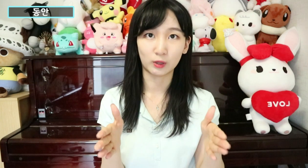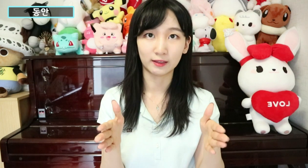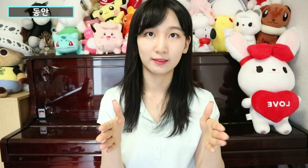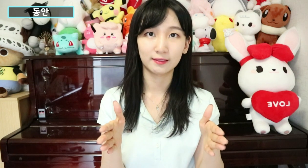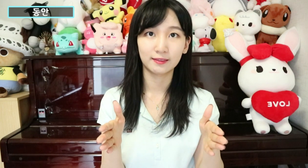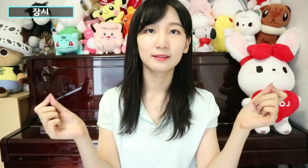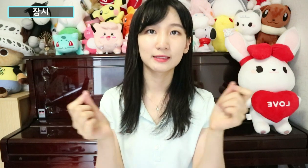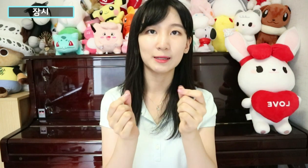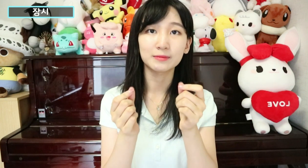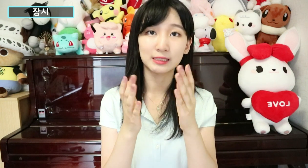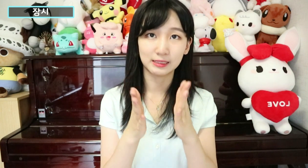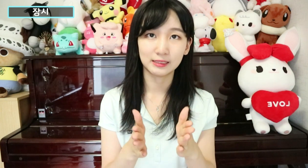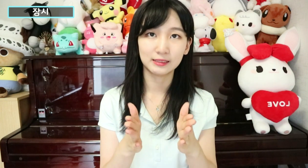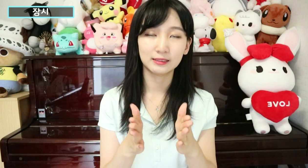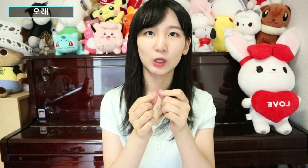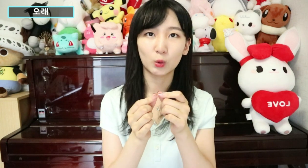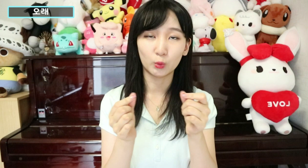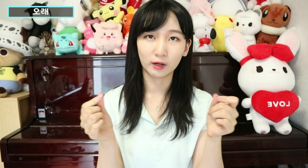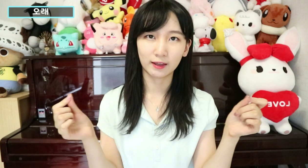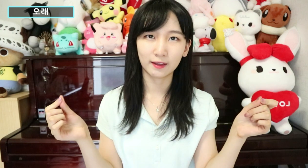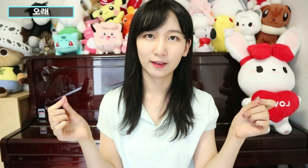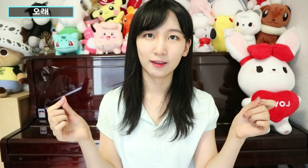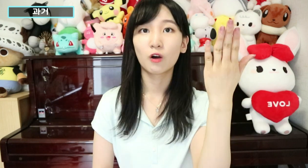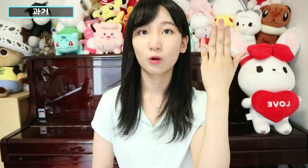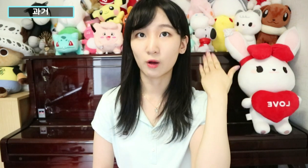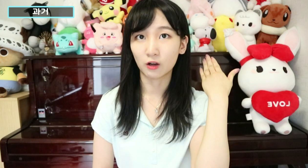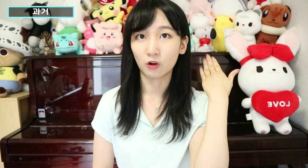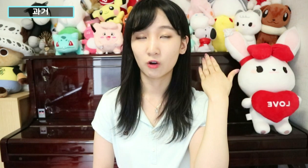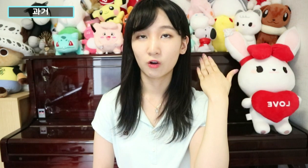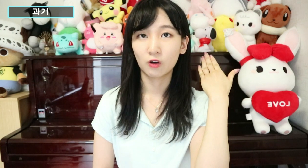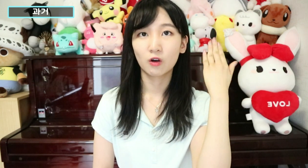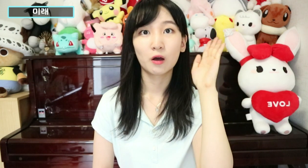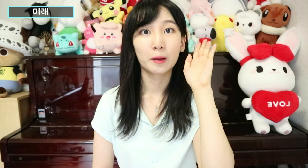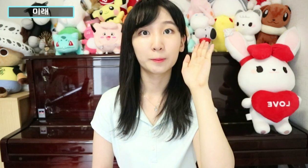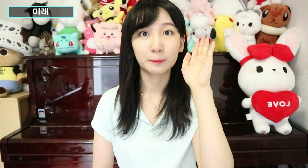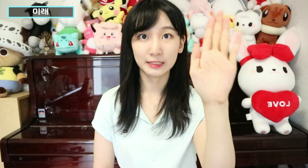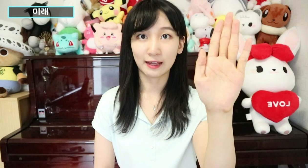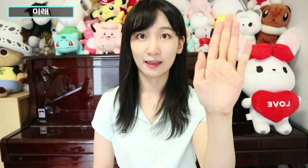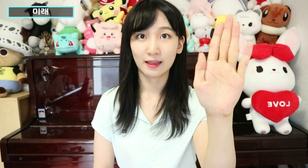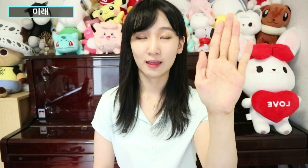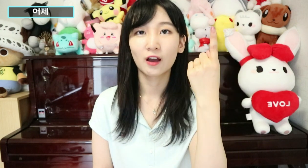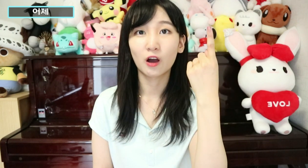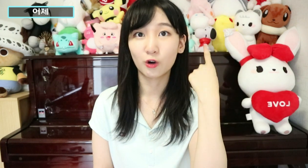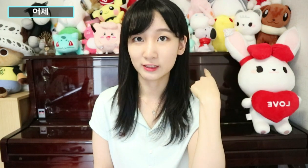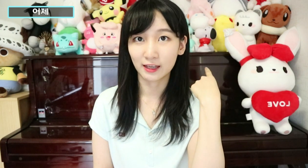동안. 잠시. 오래. 과거. 미래. 어제.